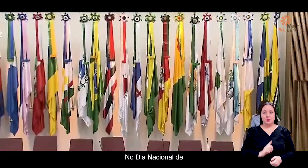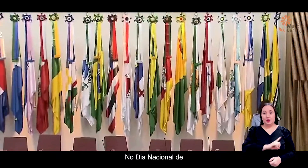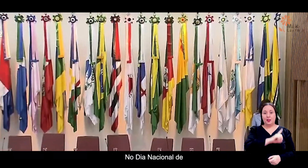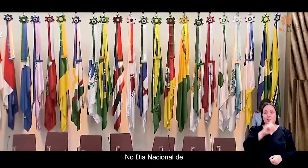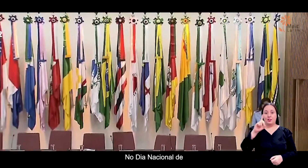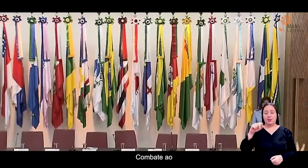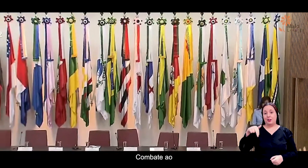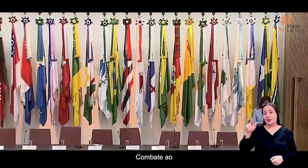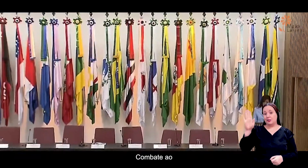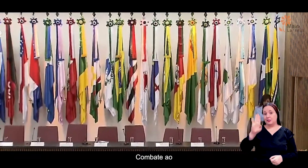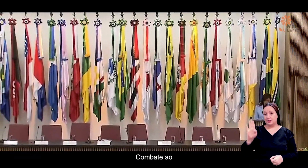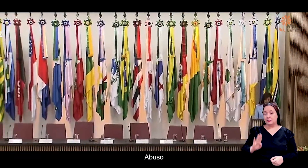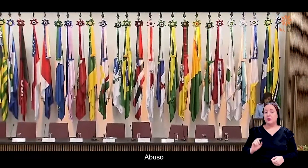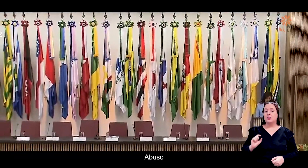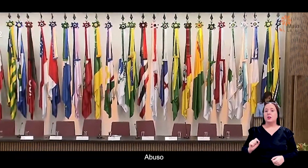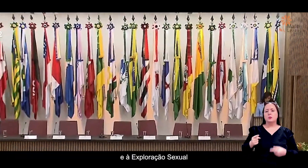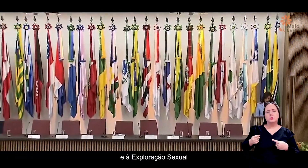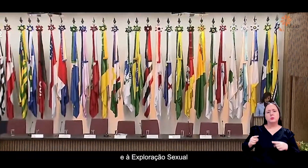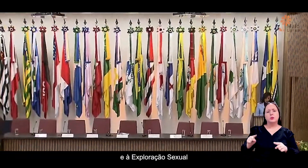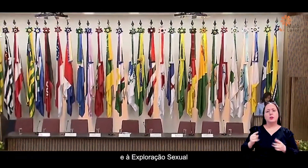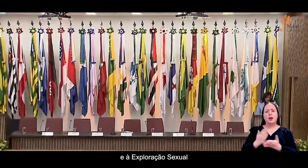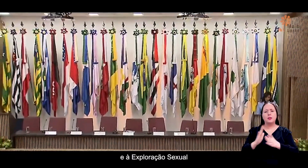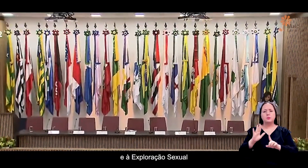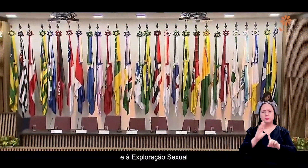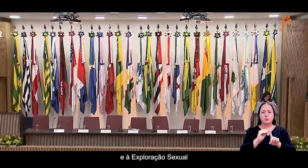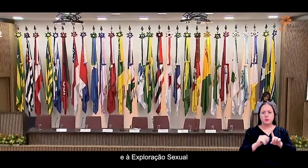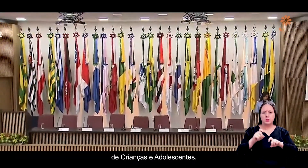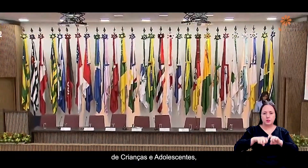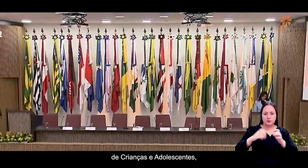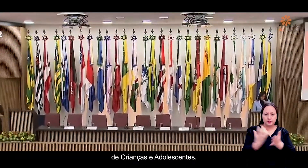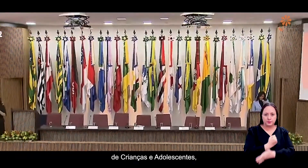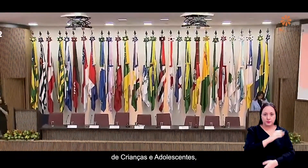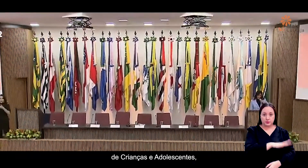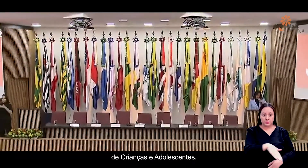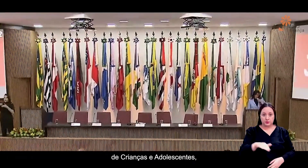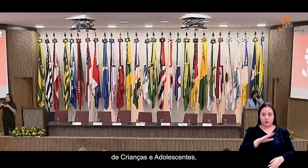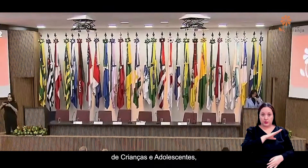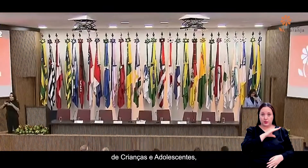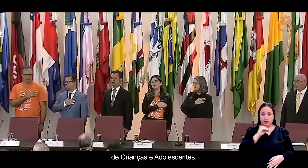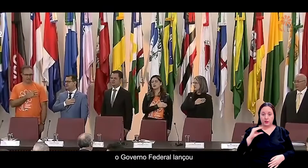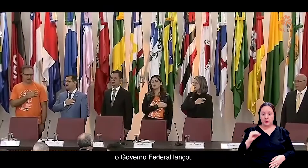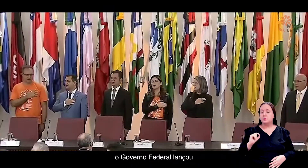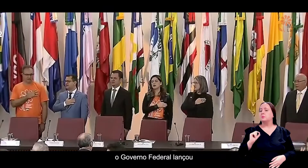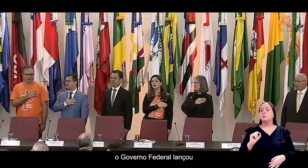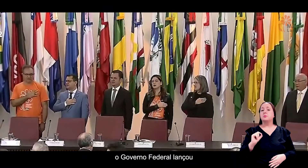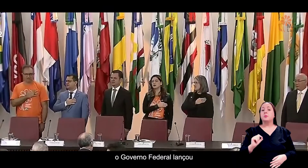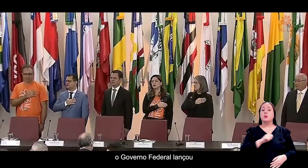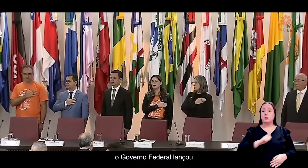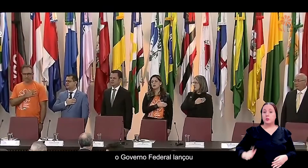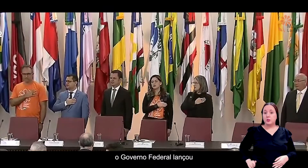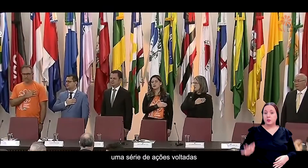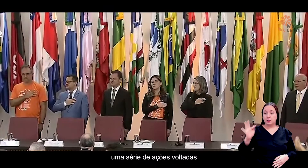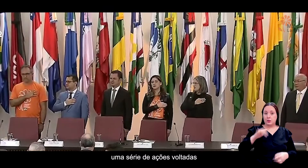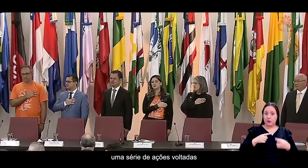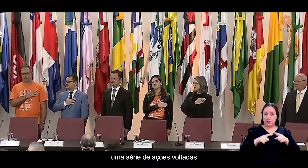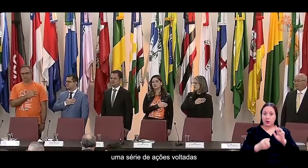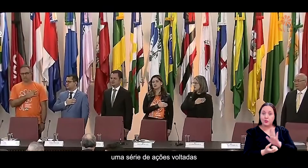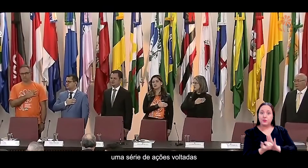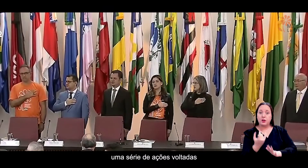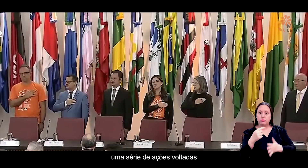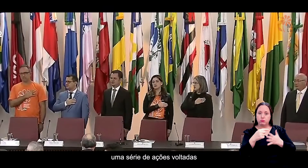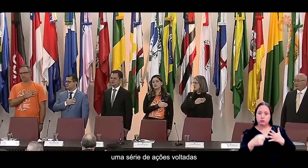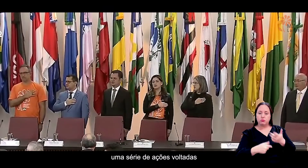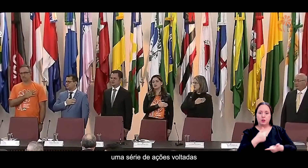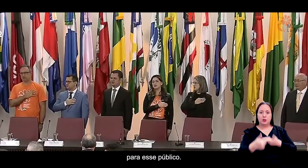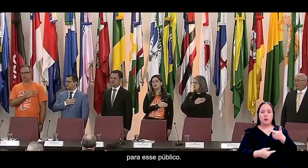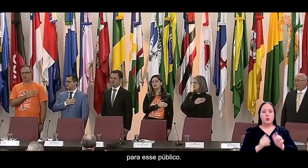No Dia Nacional de Combate ao Abuso e a Exploração Sexual de Crianças e Adolescentes, o governo federal lançou uma série de